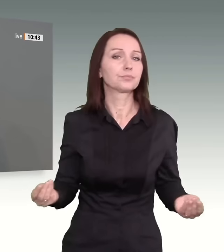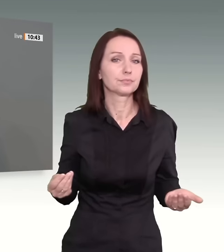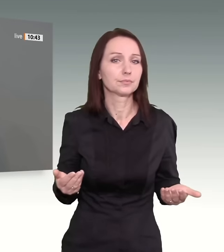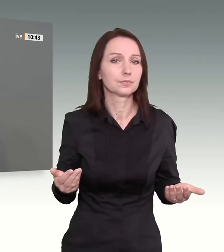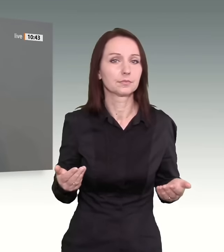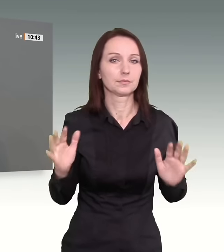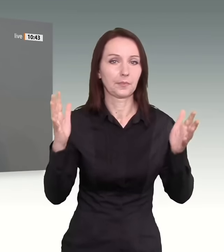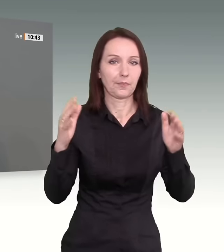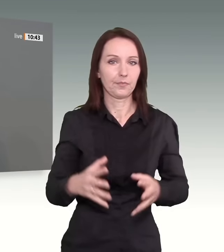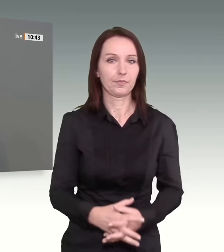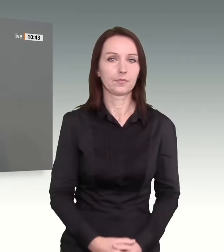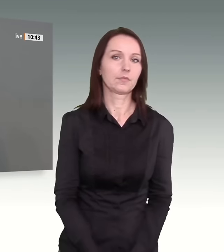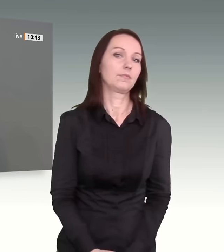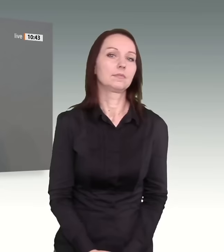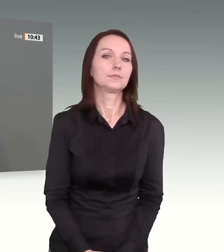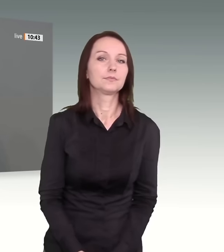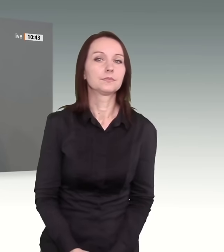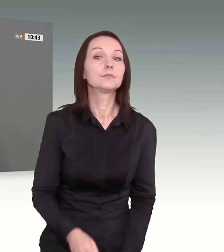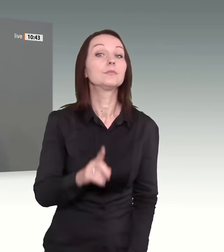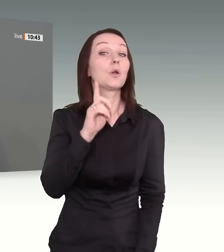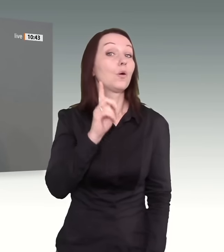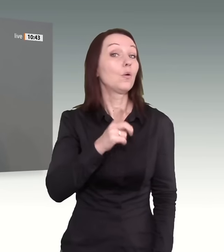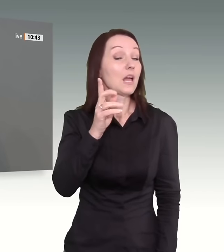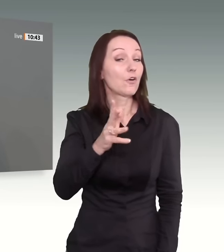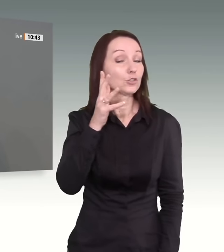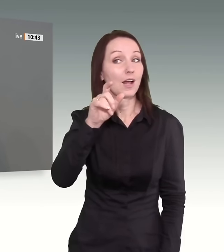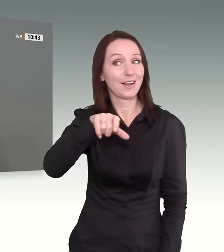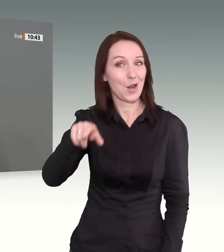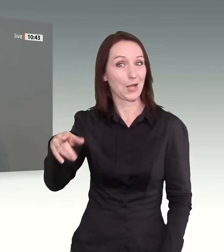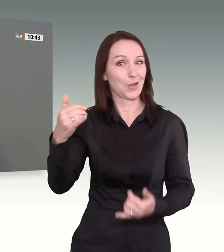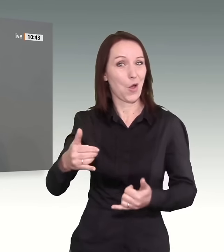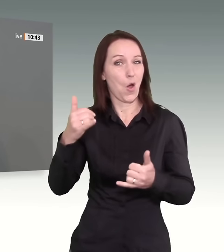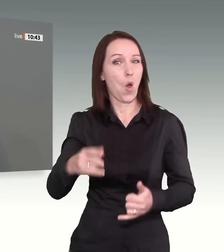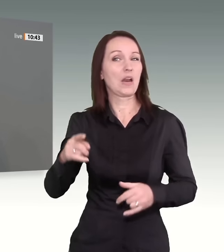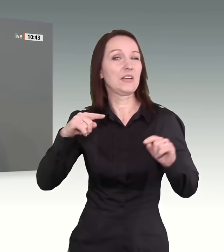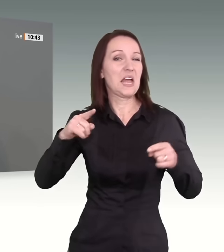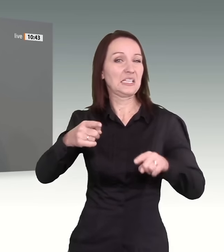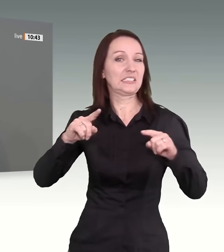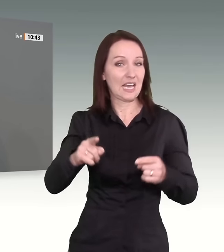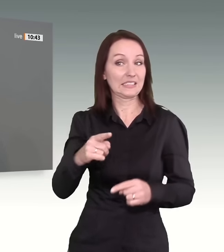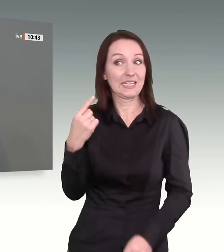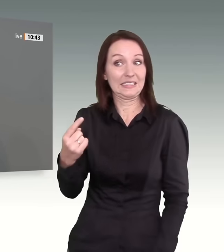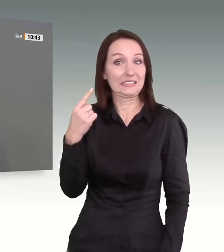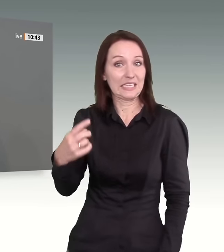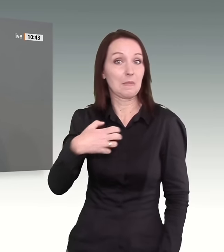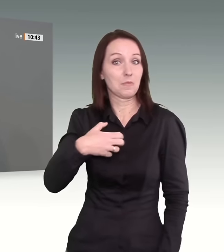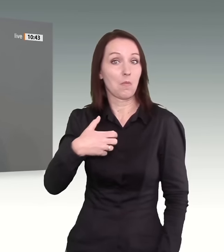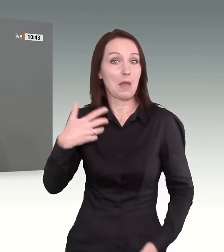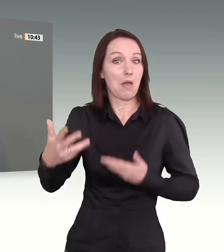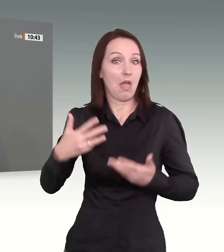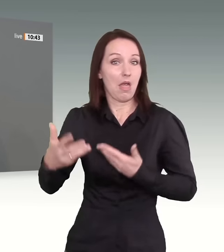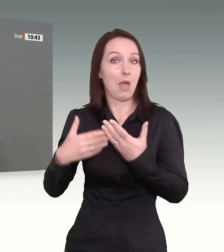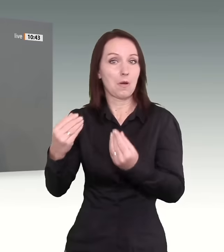Und wenn dann Menschen, die heute selber hetzen, in Problemlagen geraten, dann gibt es natürlich